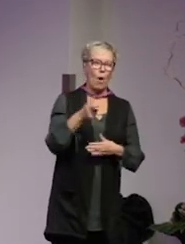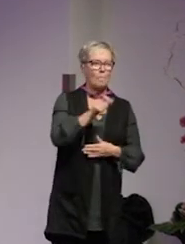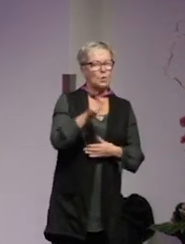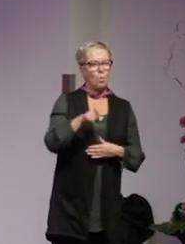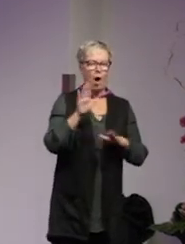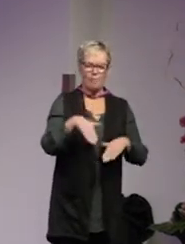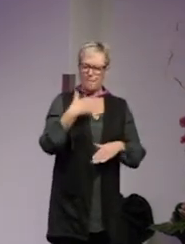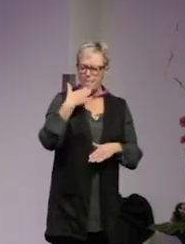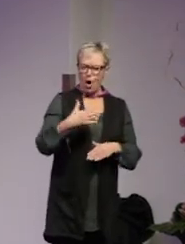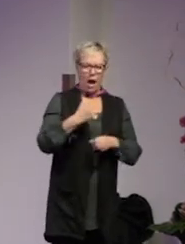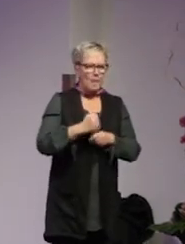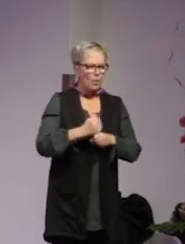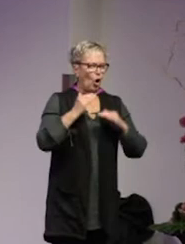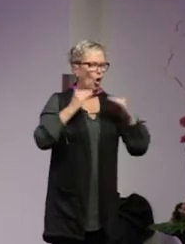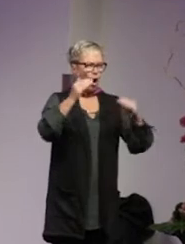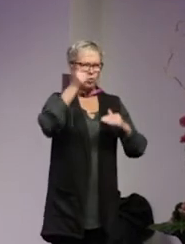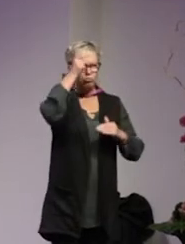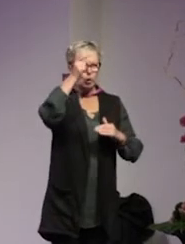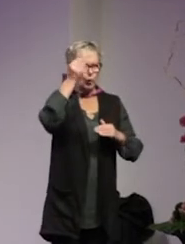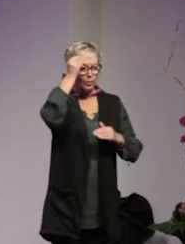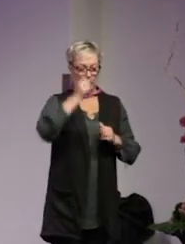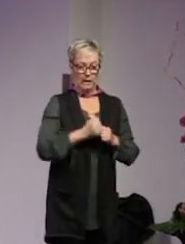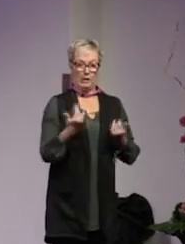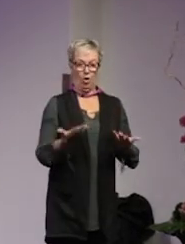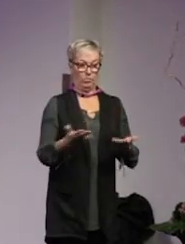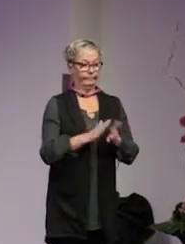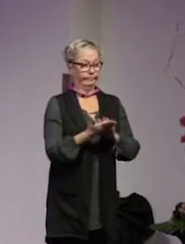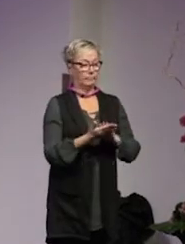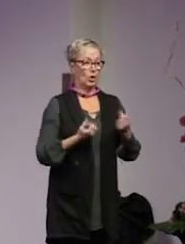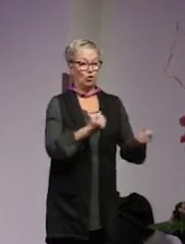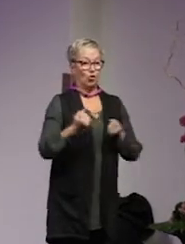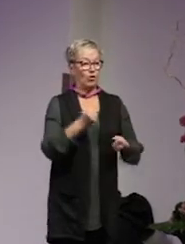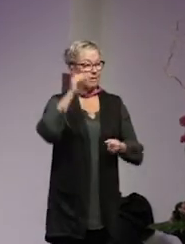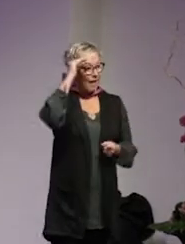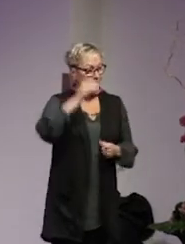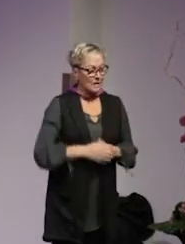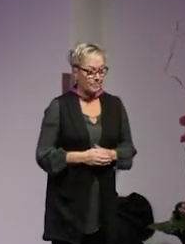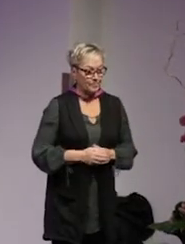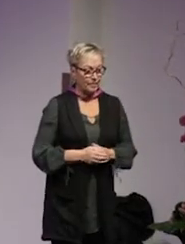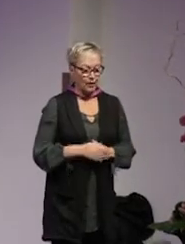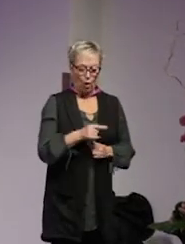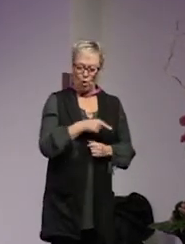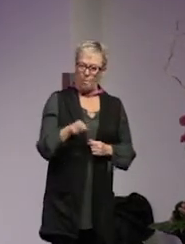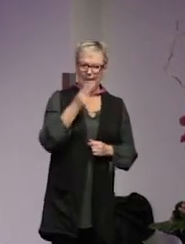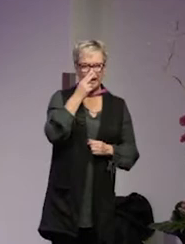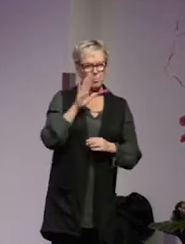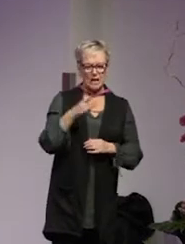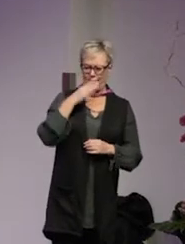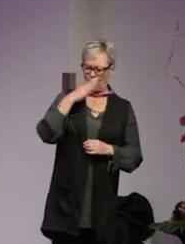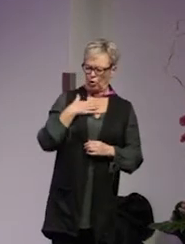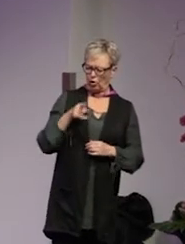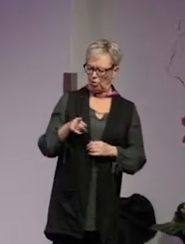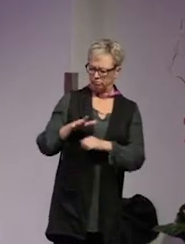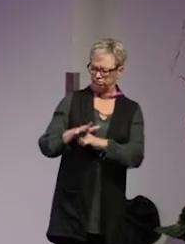bra arbete en hög utbildning men idag kör taxi de tittar på sina föräldrar och tycker att de